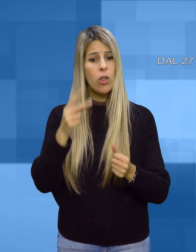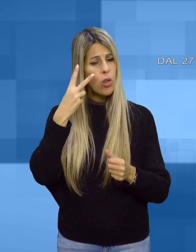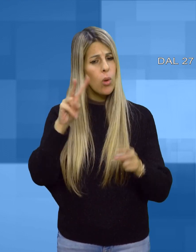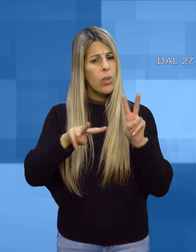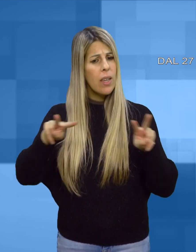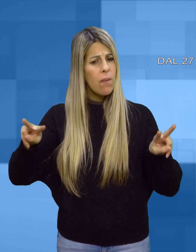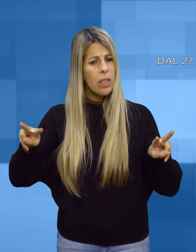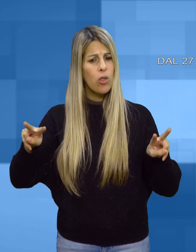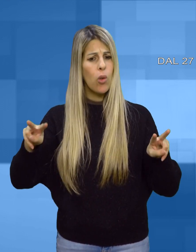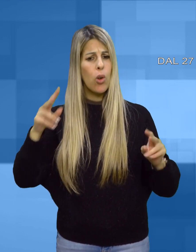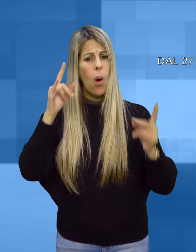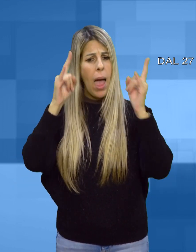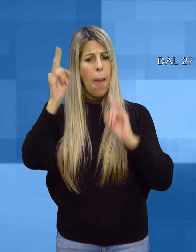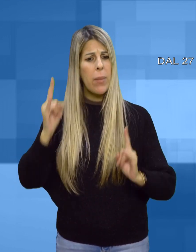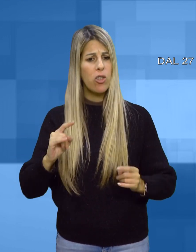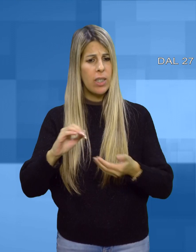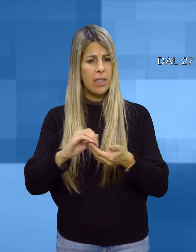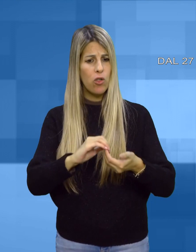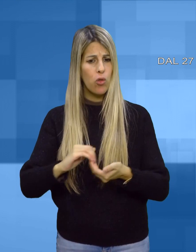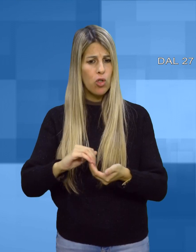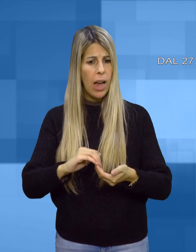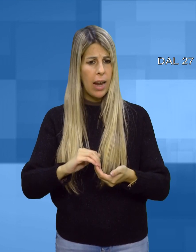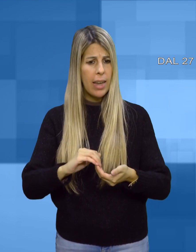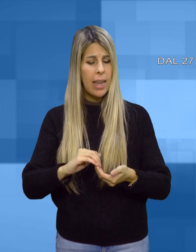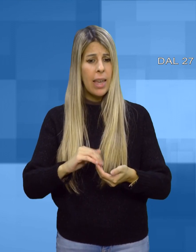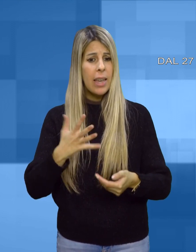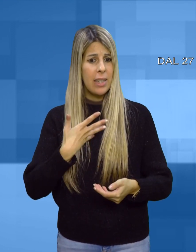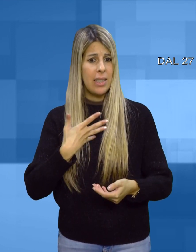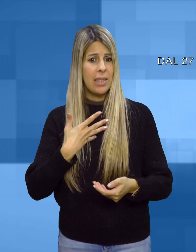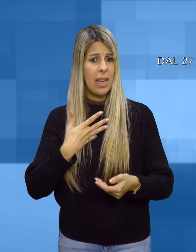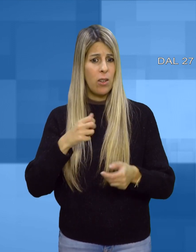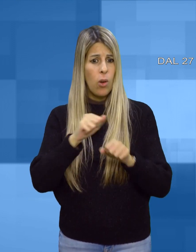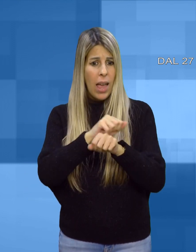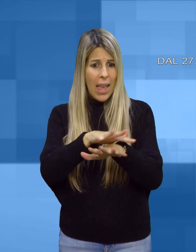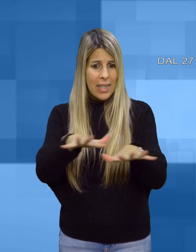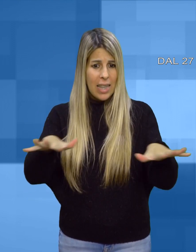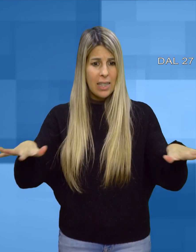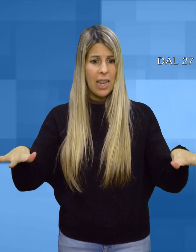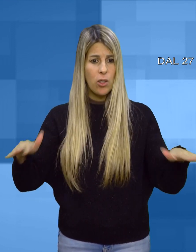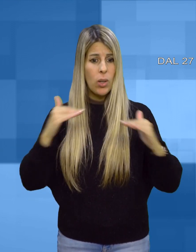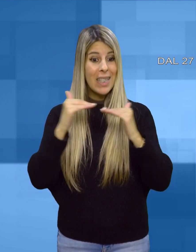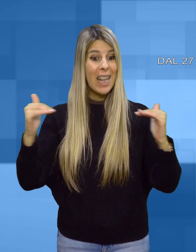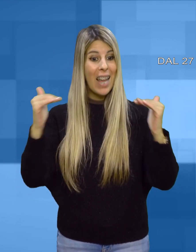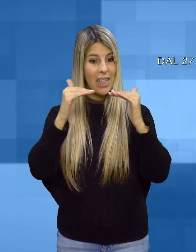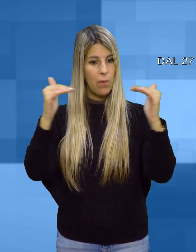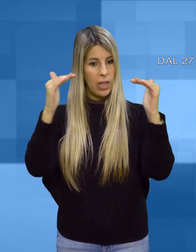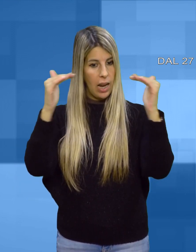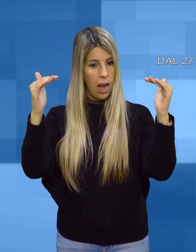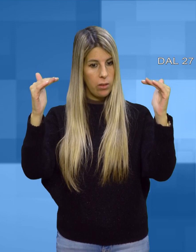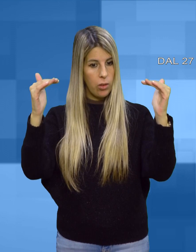deve invece pensare la Caritas che da sola ha rilevato quel dato attraverso i suoi 36 centri operanti nell'isola senza